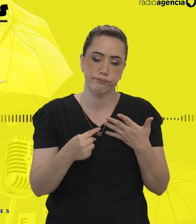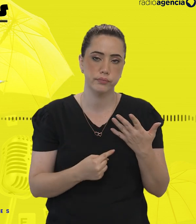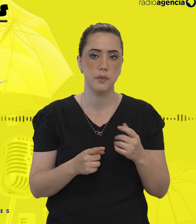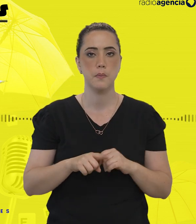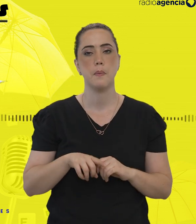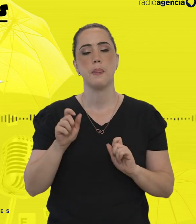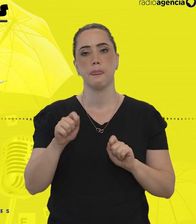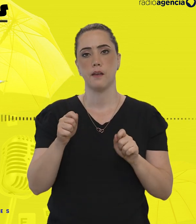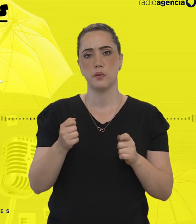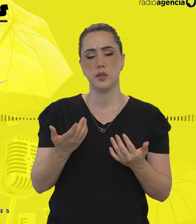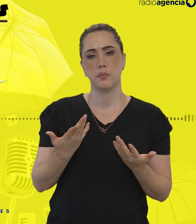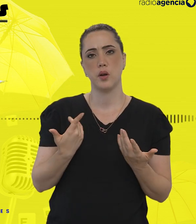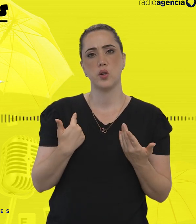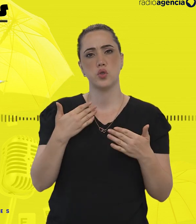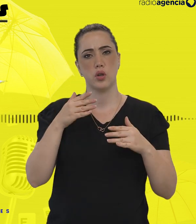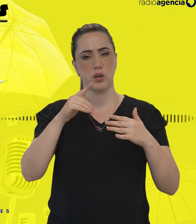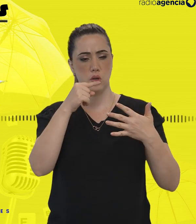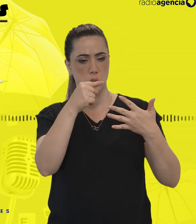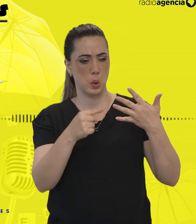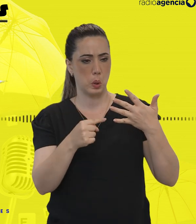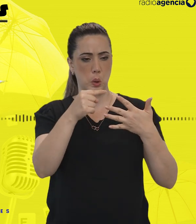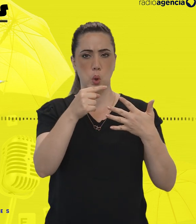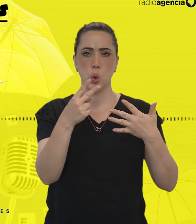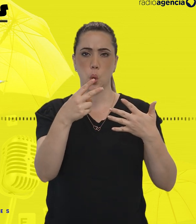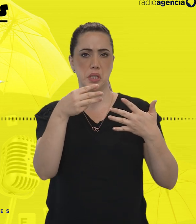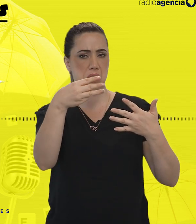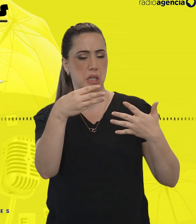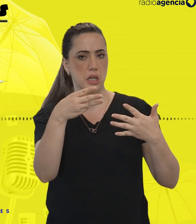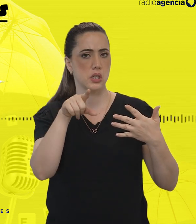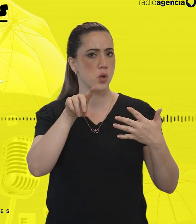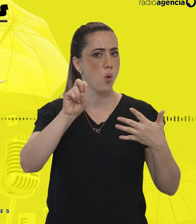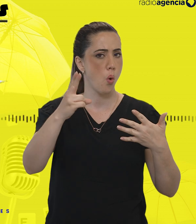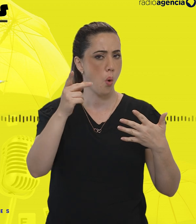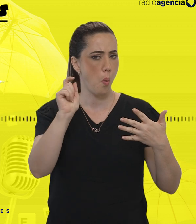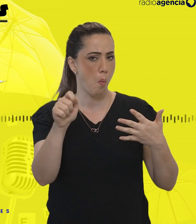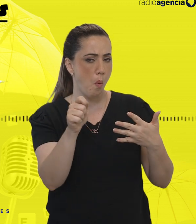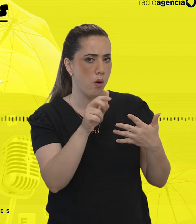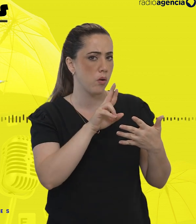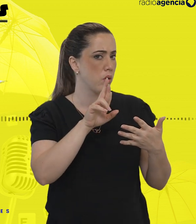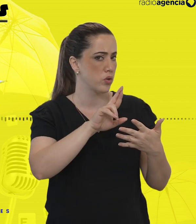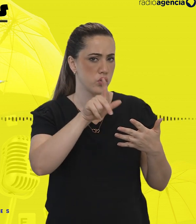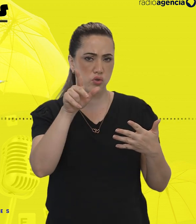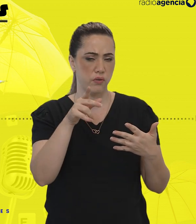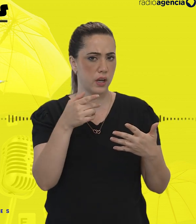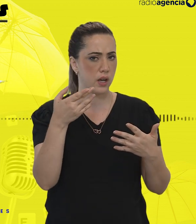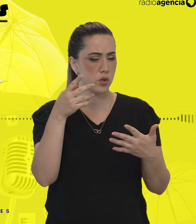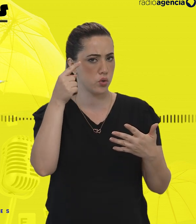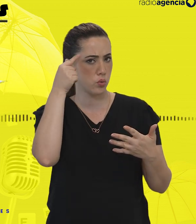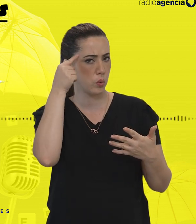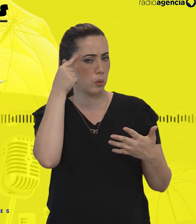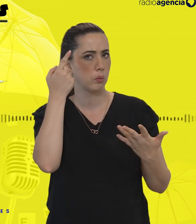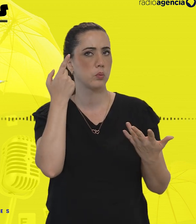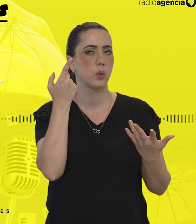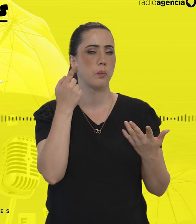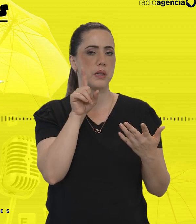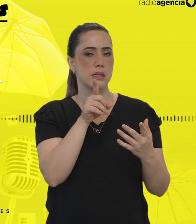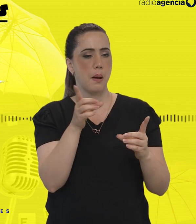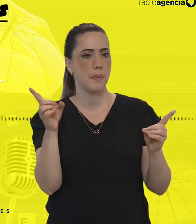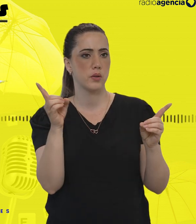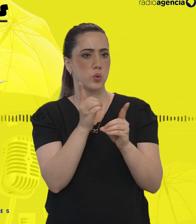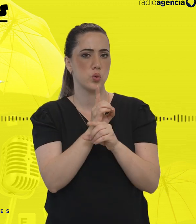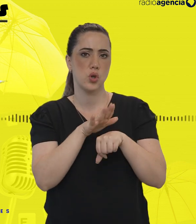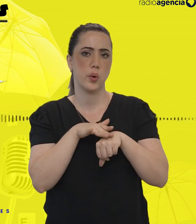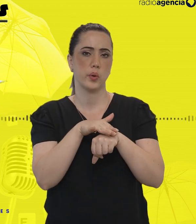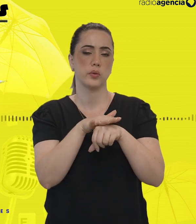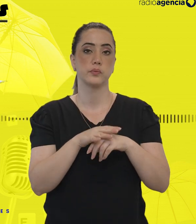com níveis mais fortes, né? Que eu acho que é o nível 2, nível 3. Ou você acha que isso não tem muito a ver com o processo de diagnóstico? Tem, tem